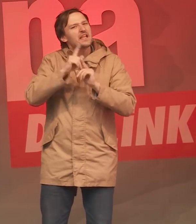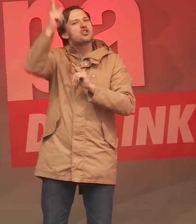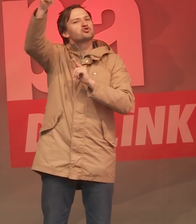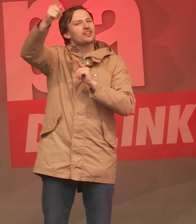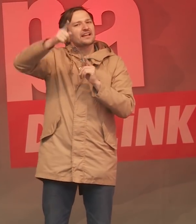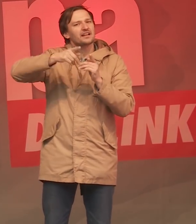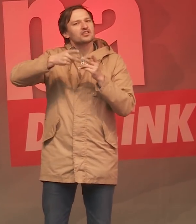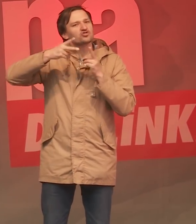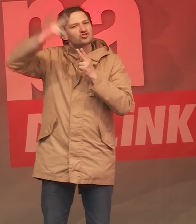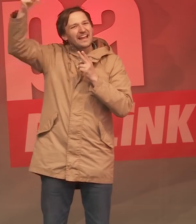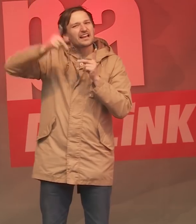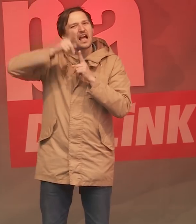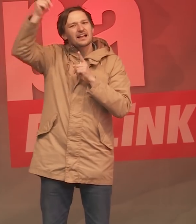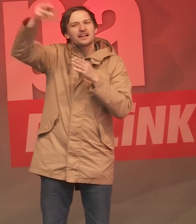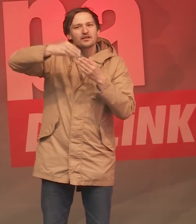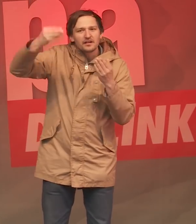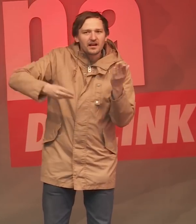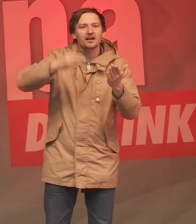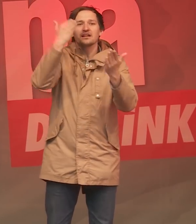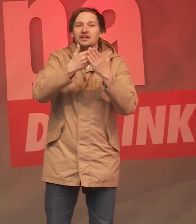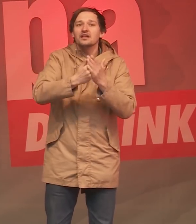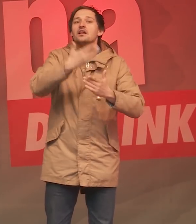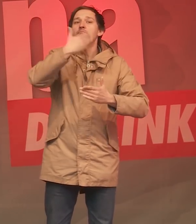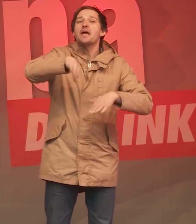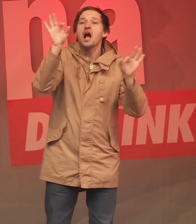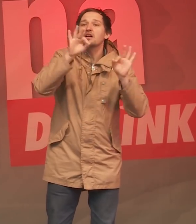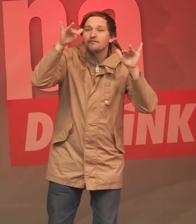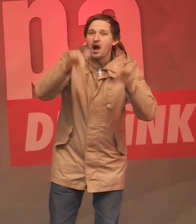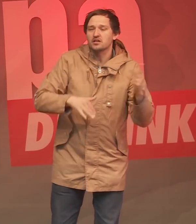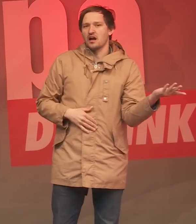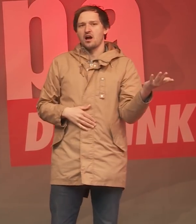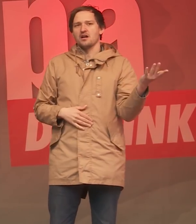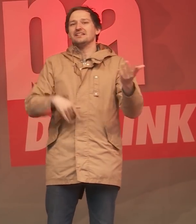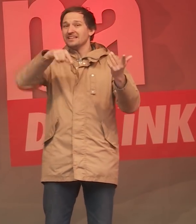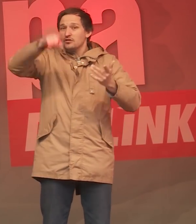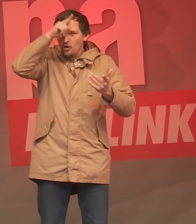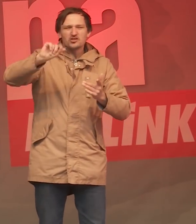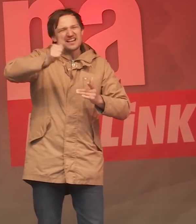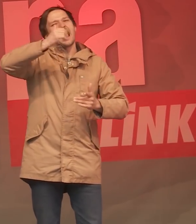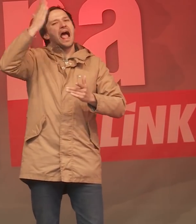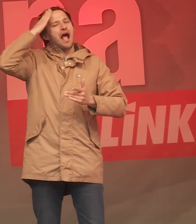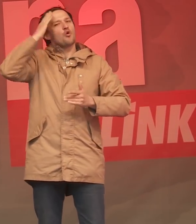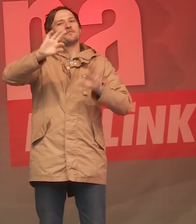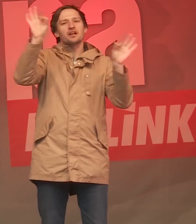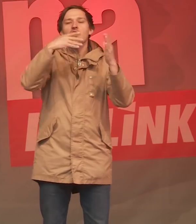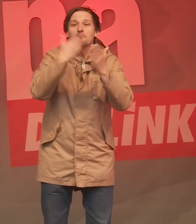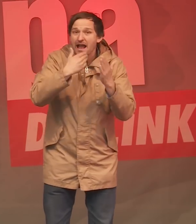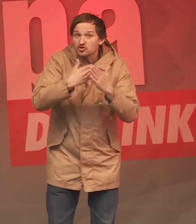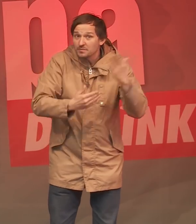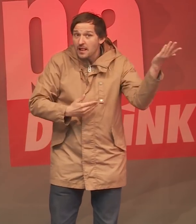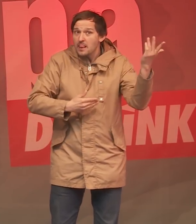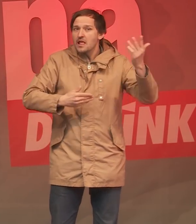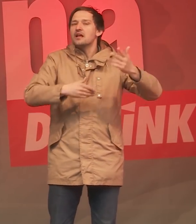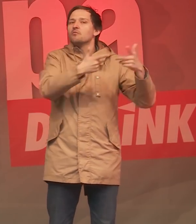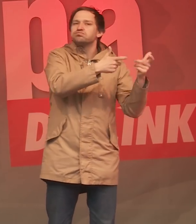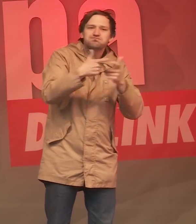Was und wer ist mehr gefährdet in seiner Sicherheit, als wir hier in Deutschland, wenn zum Beispiel ein